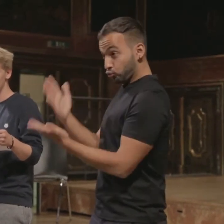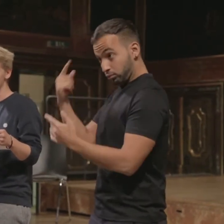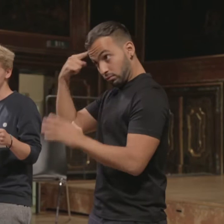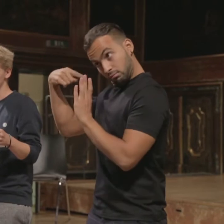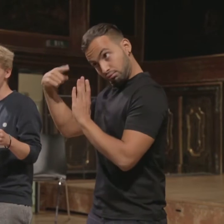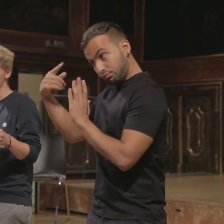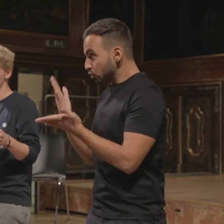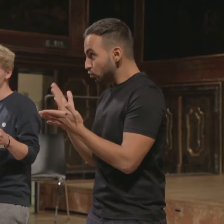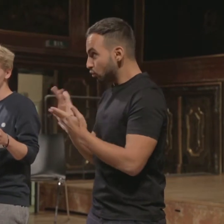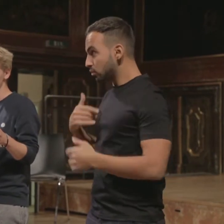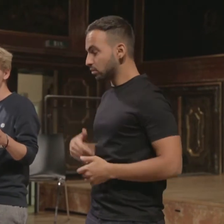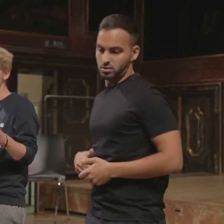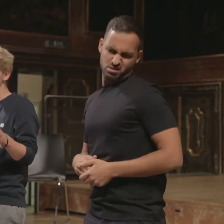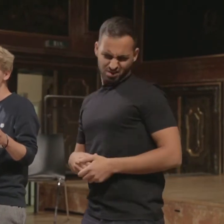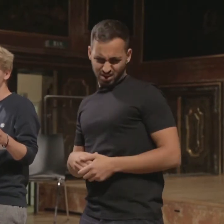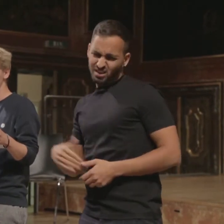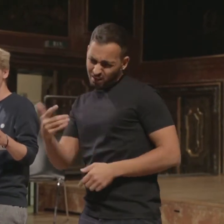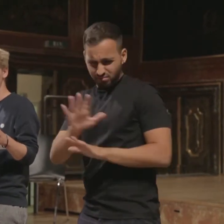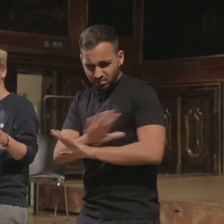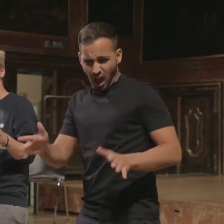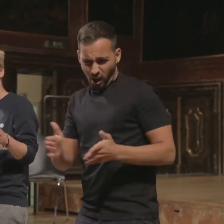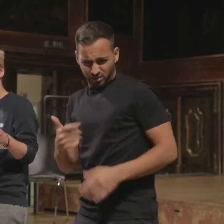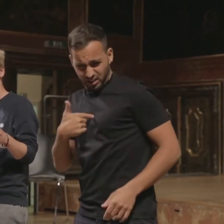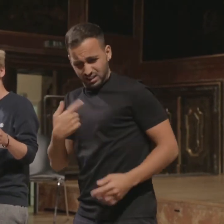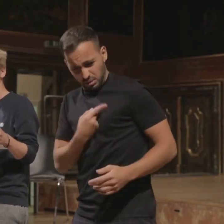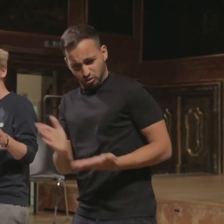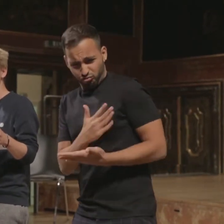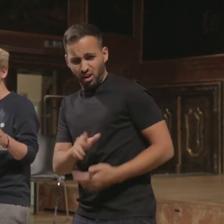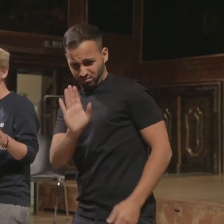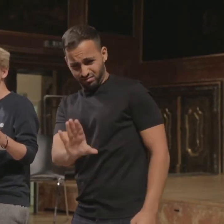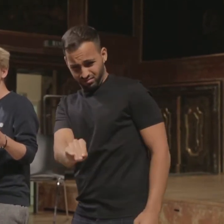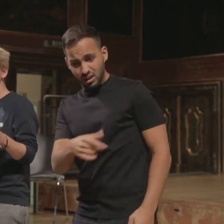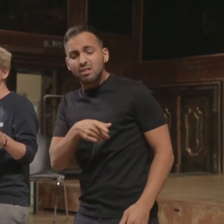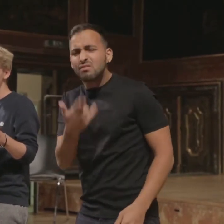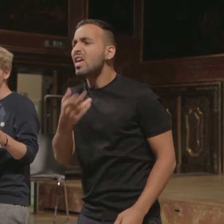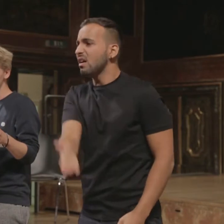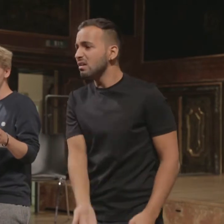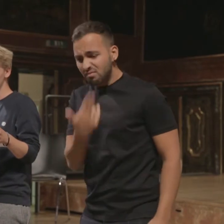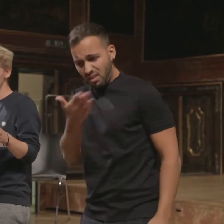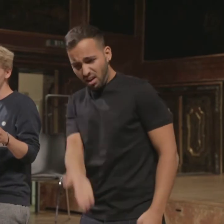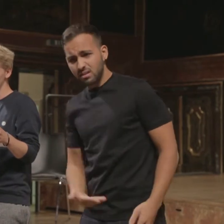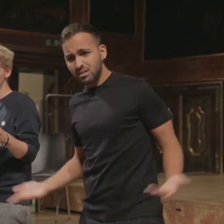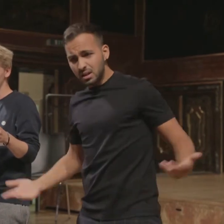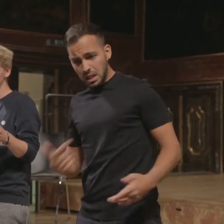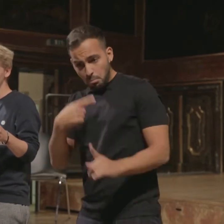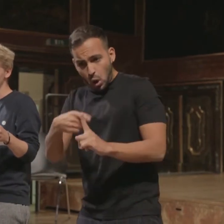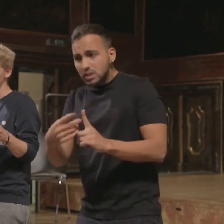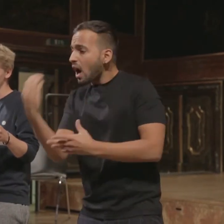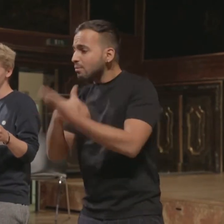selbst entscheiden, was gut für sie ist und sie wäre gar nicht Wugi, meinte meine Mutter. Außerdem fuhr sie fort, so viel positive Energie wie in Tante Ankes